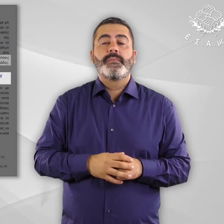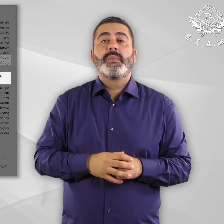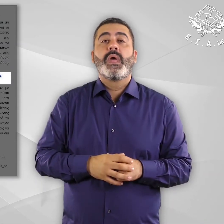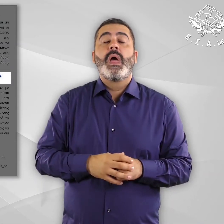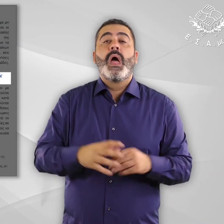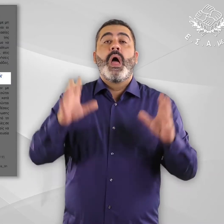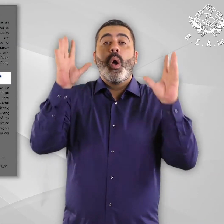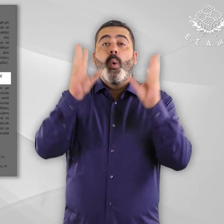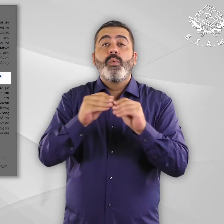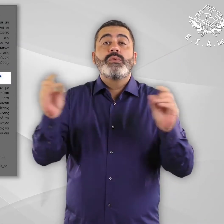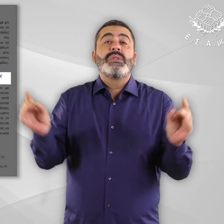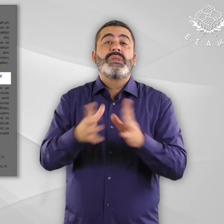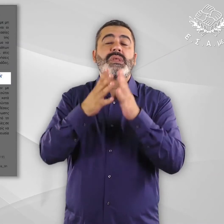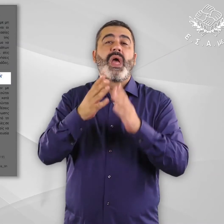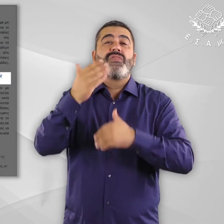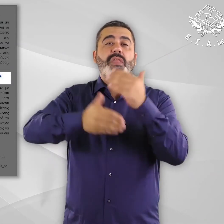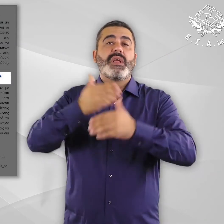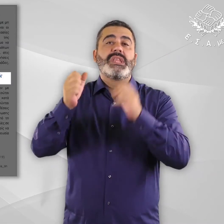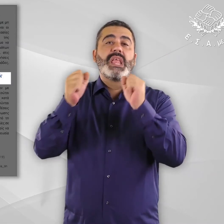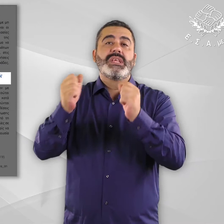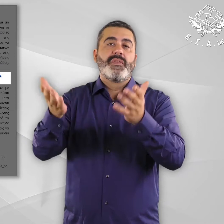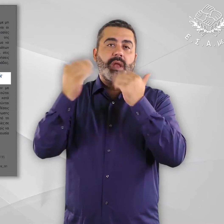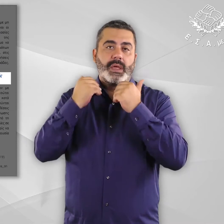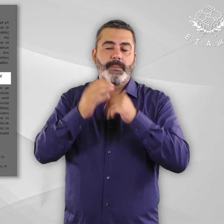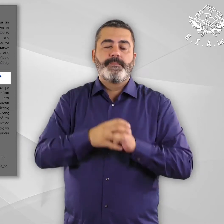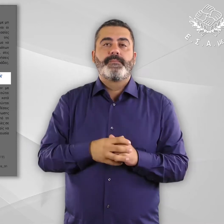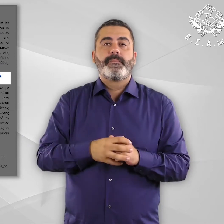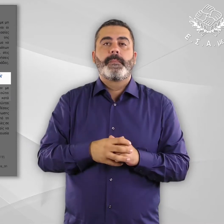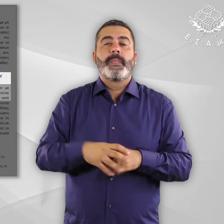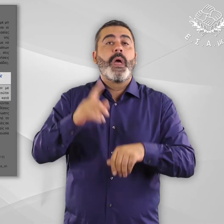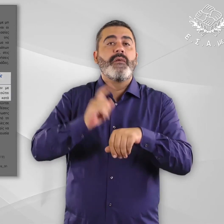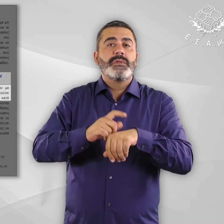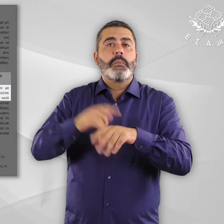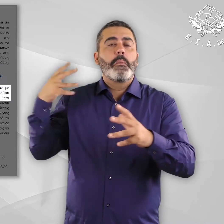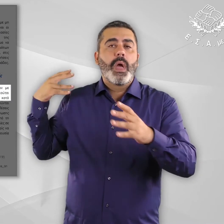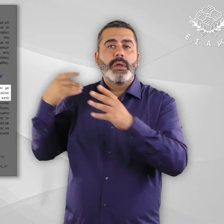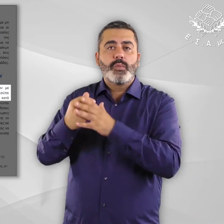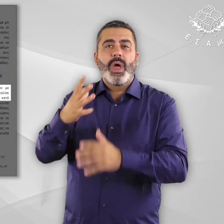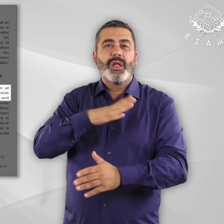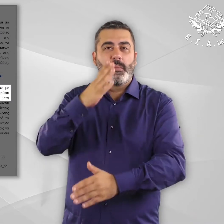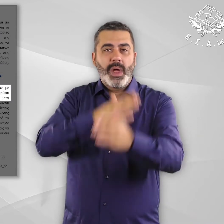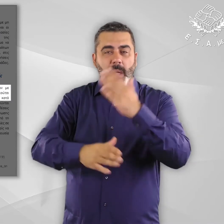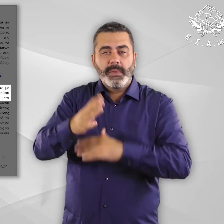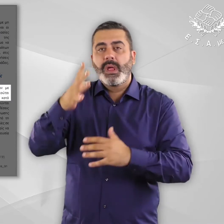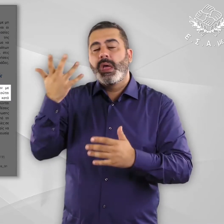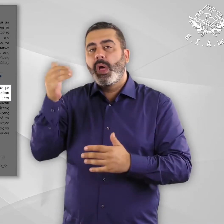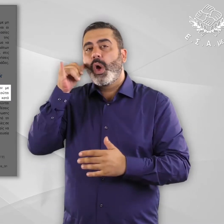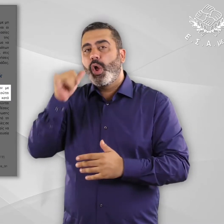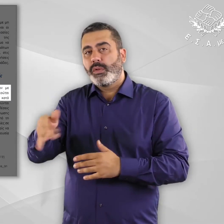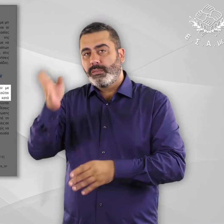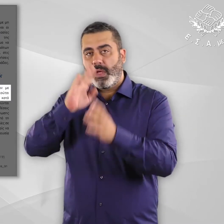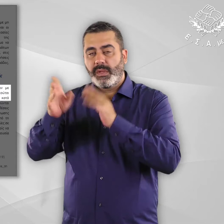Υποενότητα Περιπτώσεις που δεν παρέχονται οι διαδικαστικές εγγύσεις Αναφορικά με τις καταγεωγραμμένες